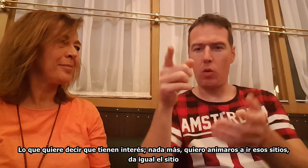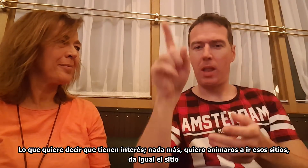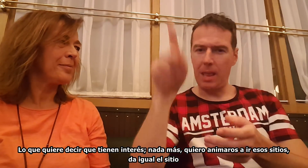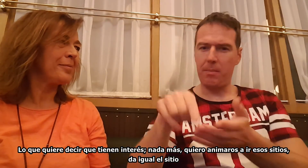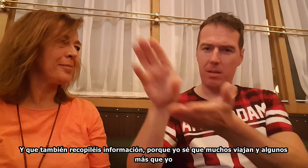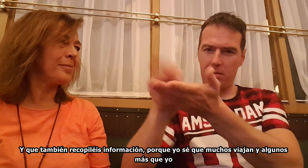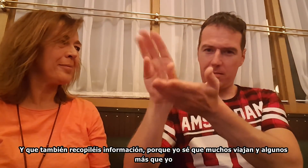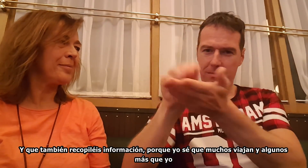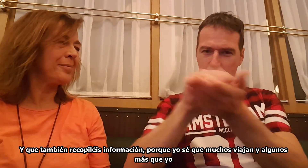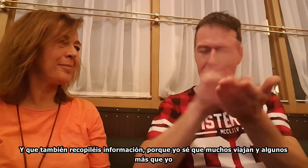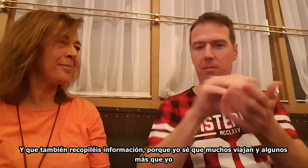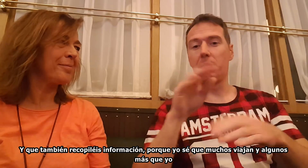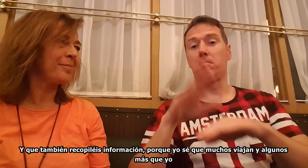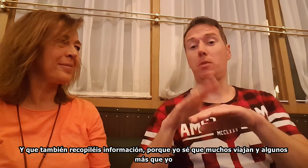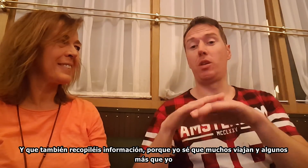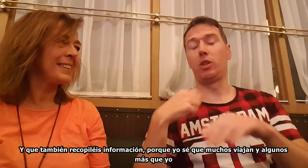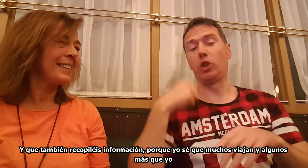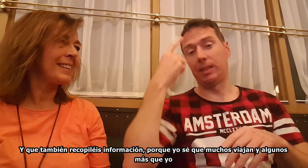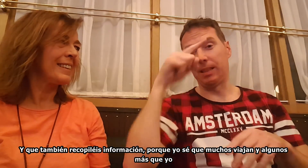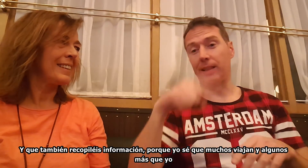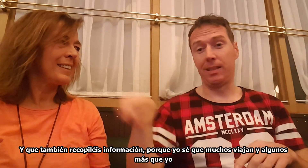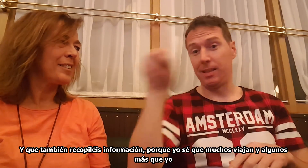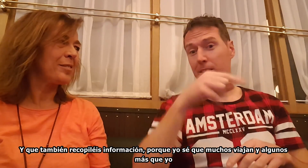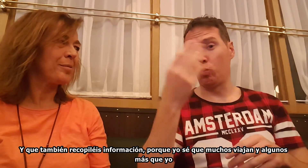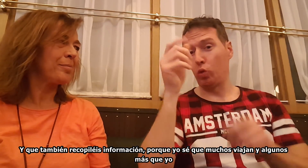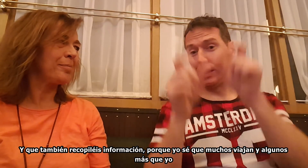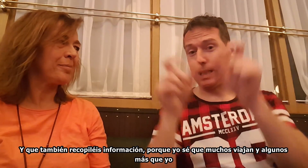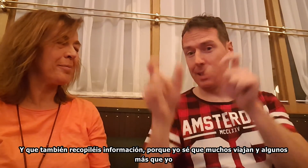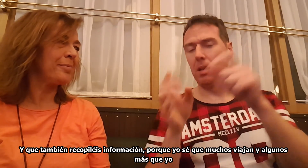también recopiléis información. Porque yo sé que muchos viajan.